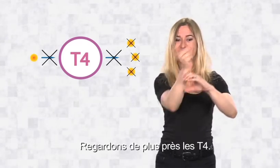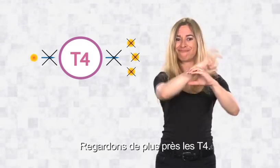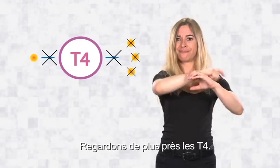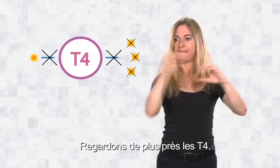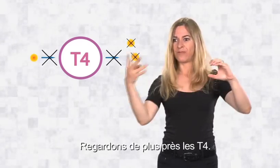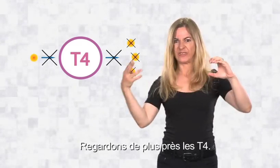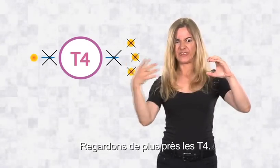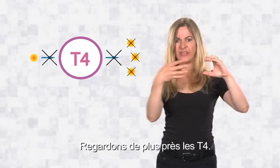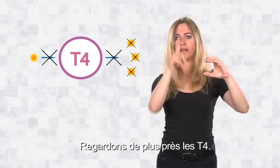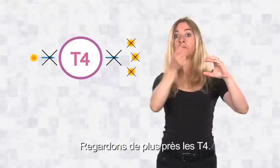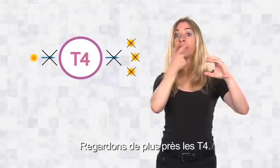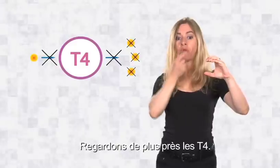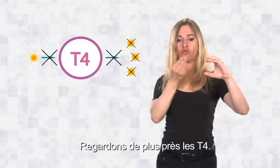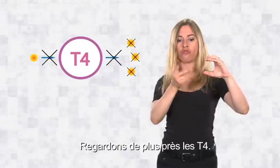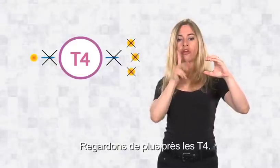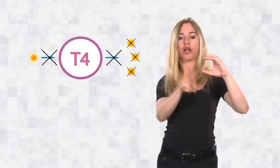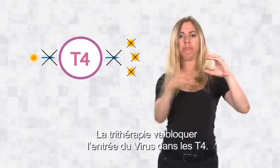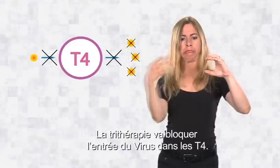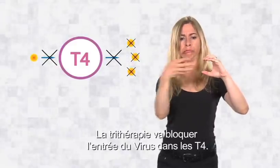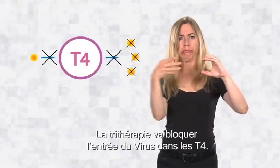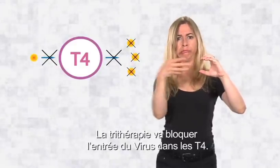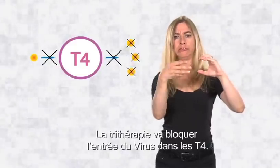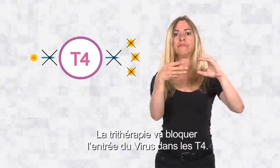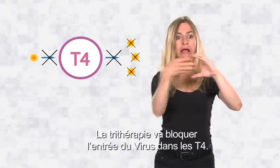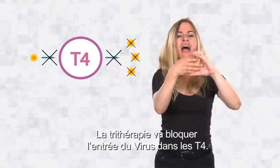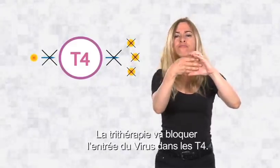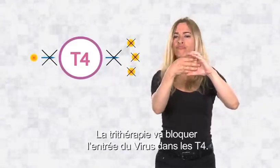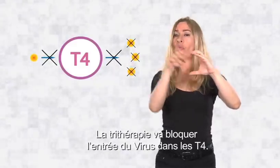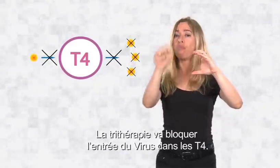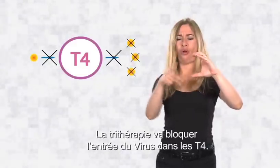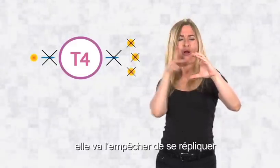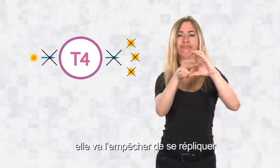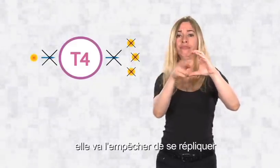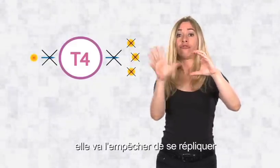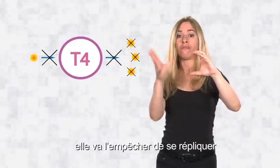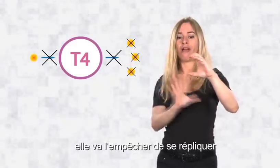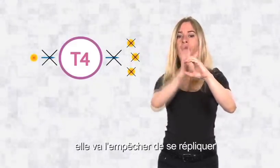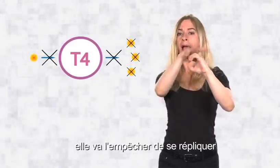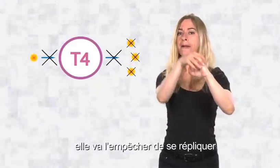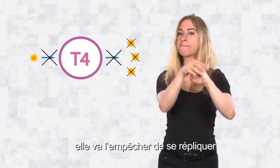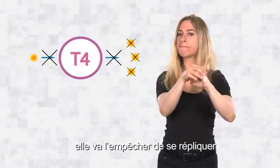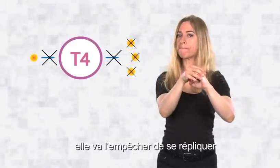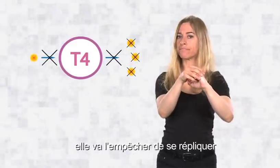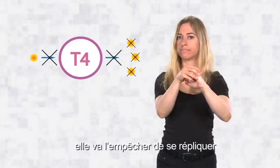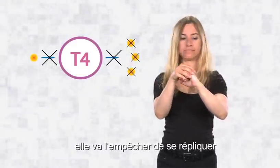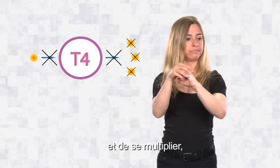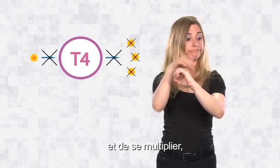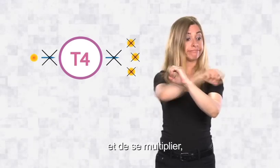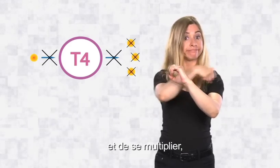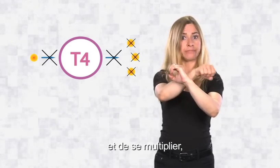Regardons de plus près les T4. La trithérapie va bloquer l'entrée du virus dans les T4. Elle va l'empêcher de se répliquer et